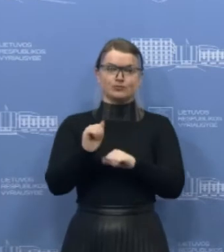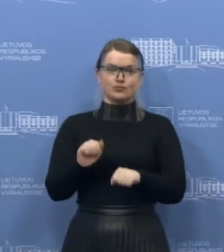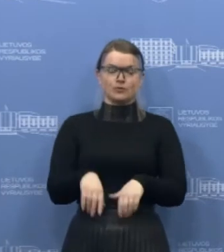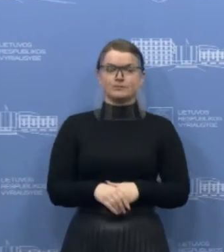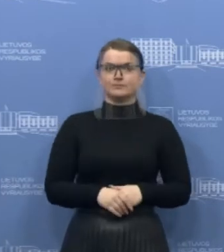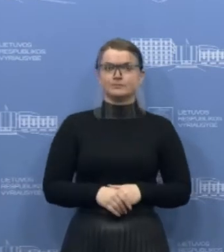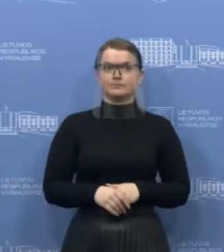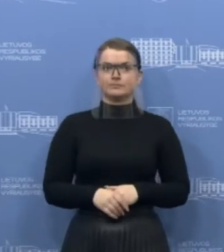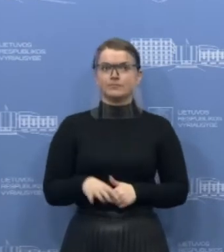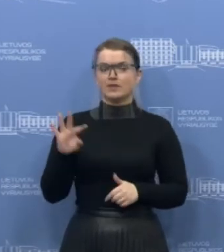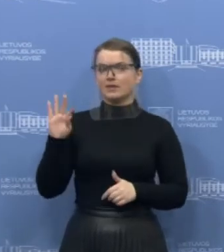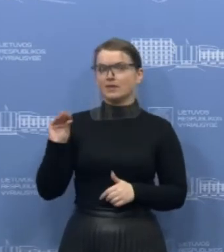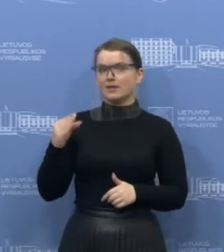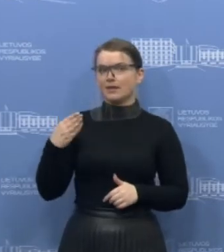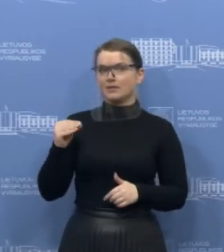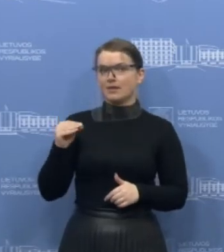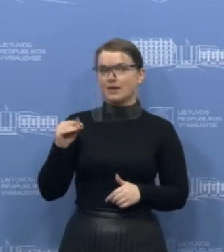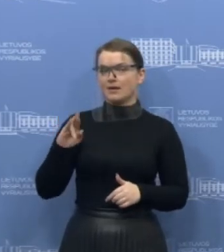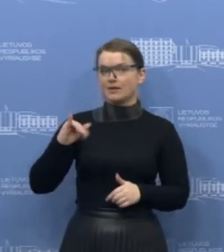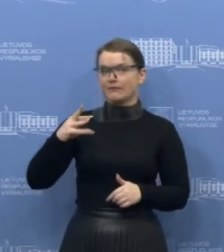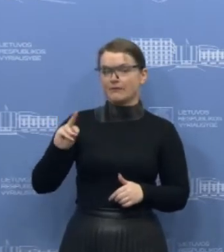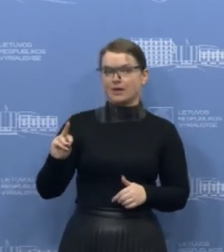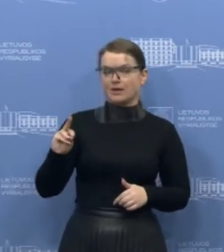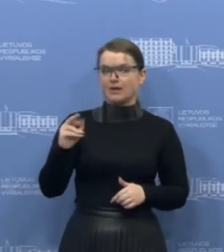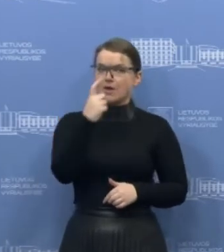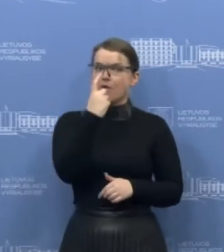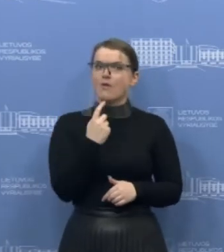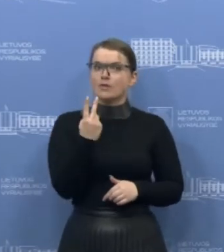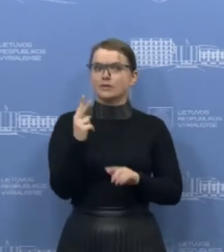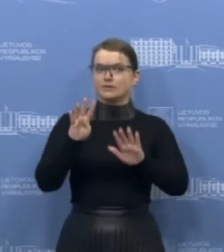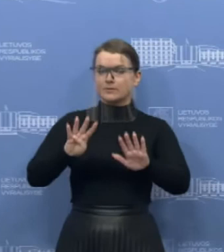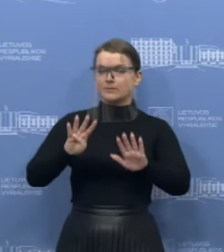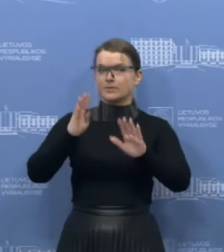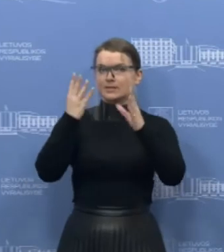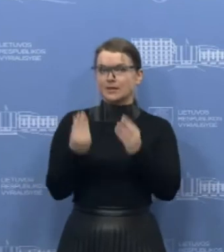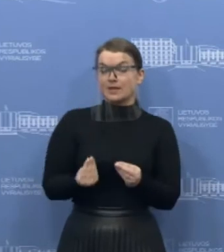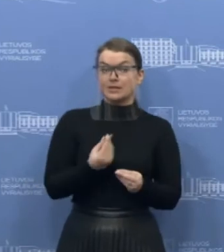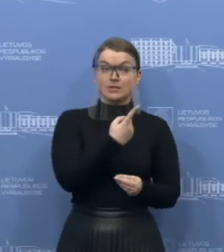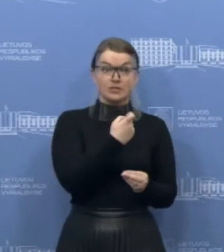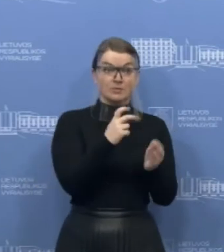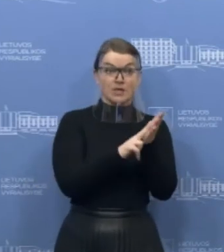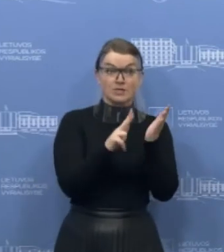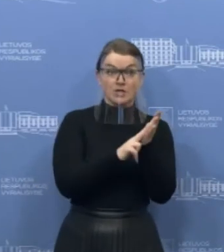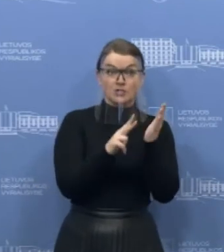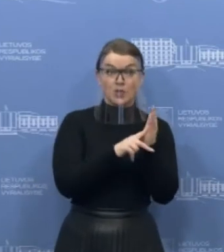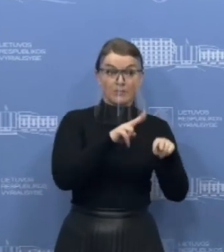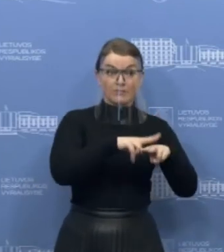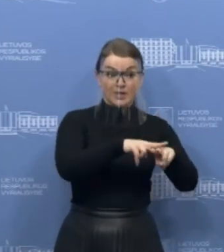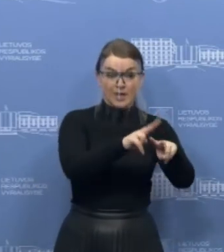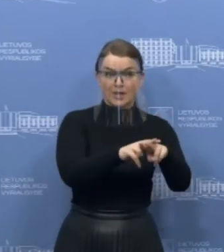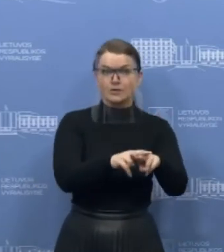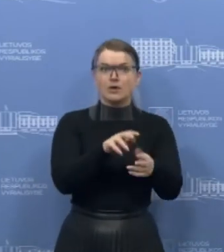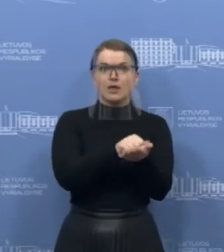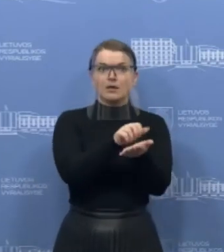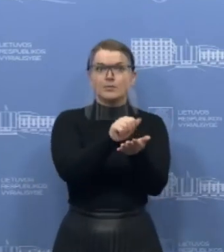Iš Tenerifės kovo 29 dieną, iš 180 atskrydo 88,